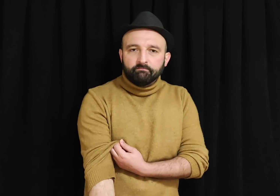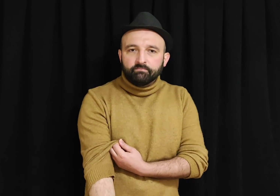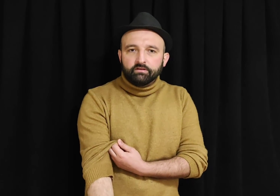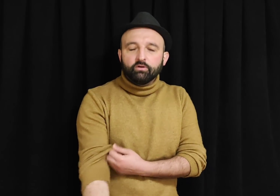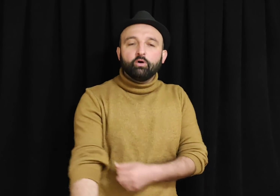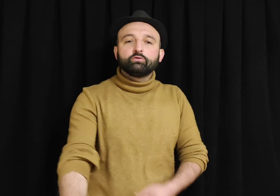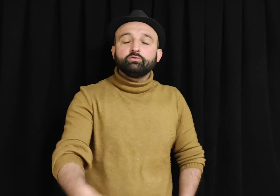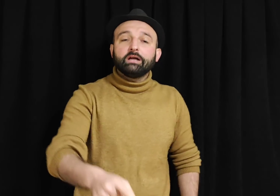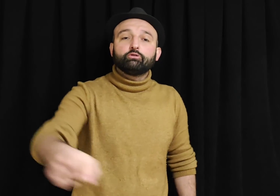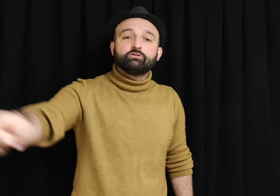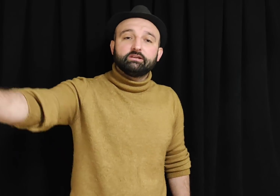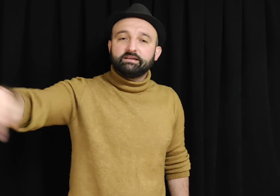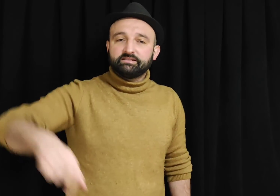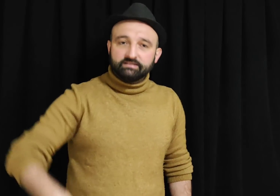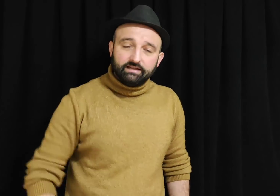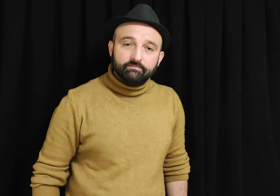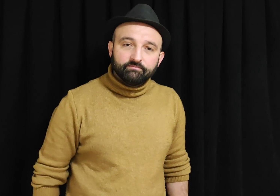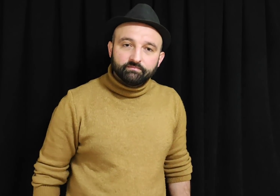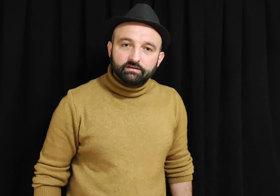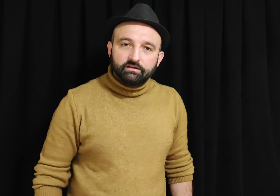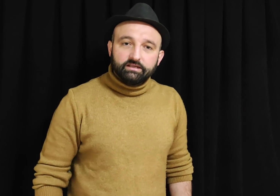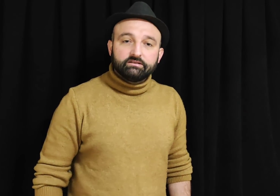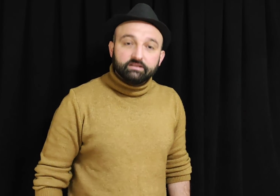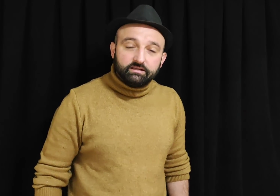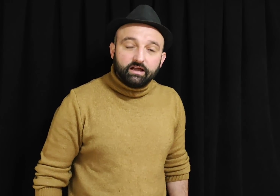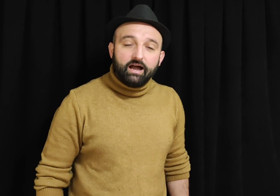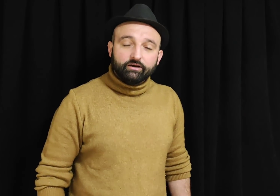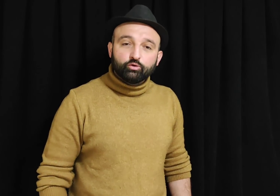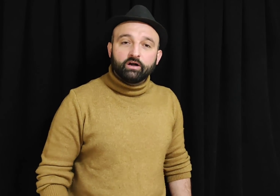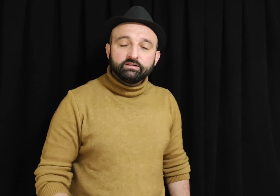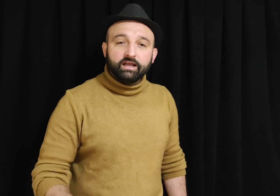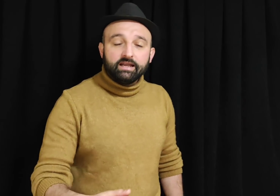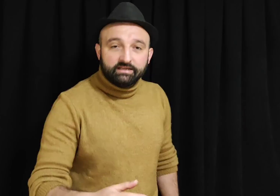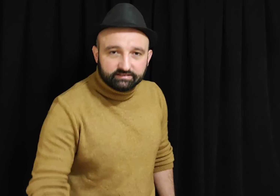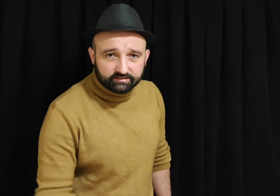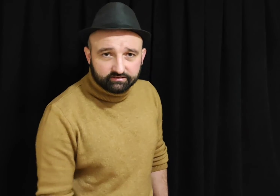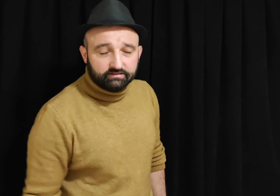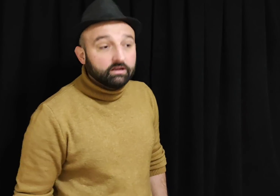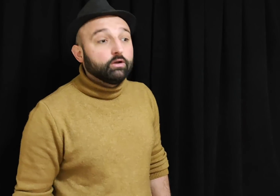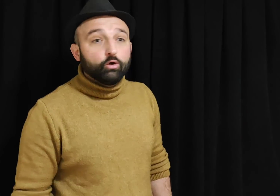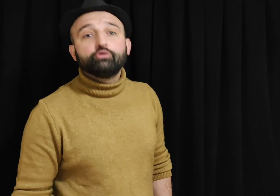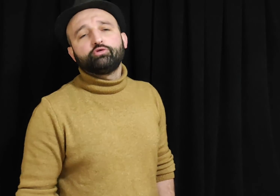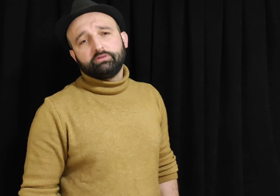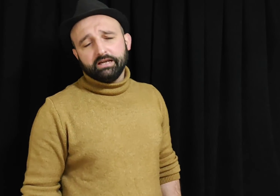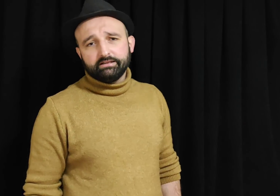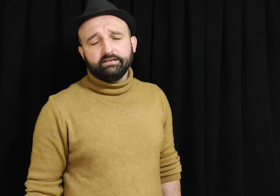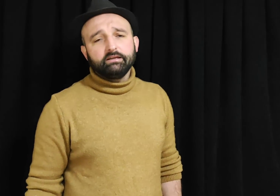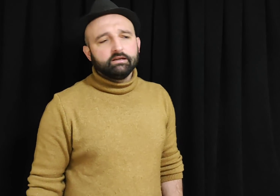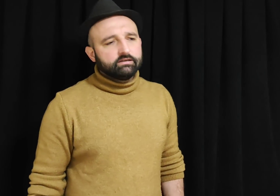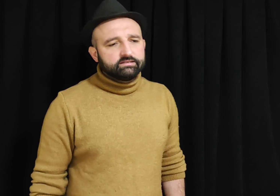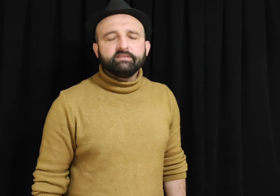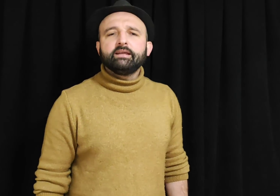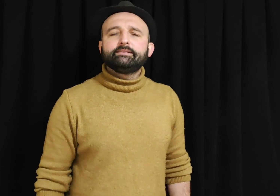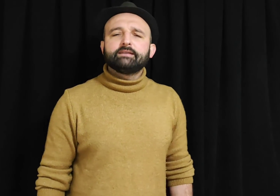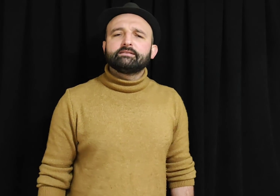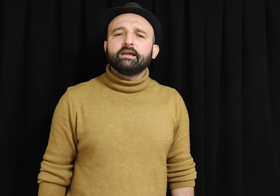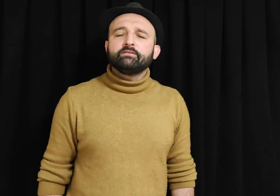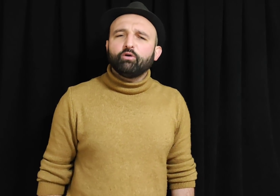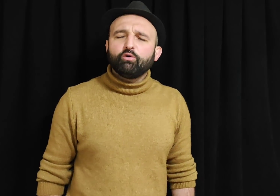Ne oldu NATO zirvesinde? Gitti, Erdoğan'ın elini sıktı, özür diledi. Sen ne istersen o